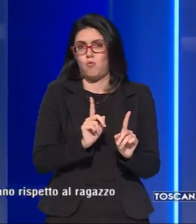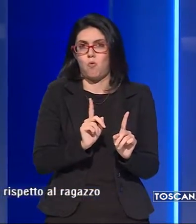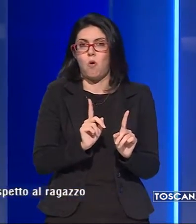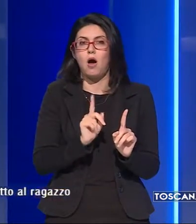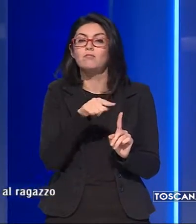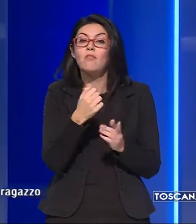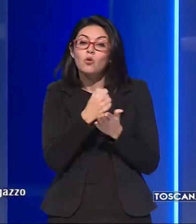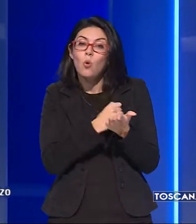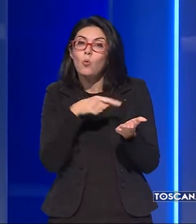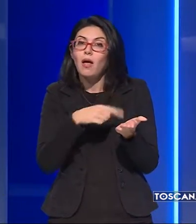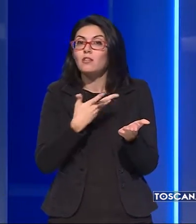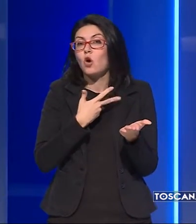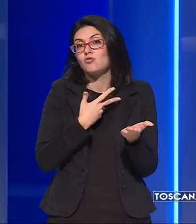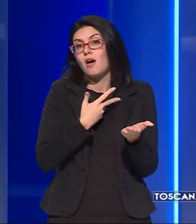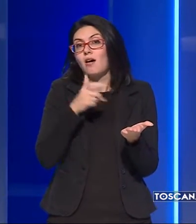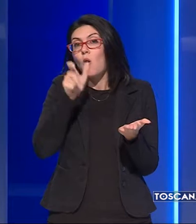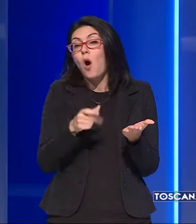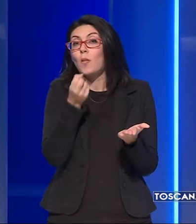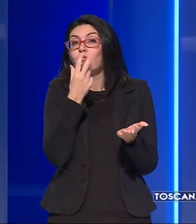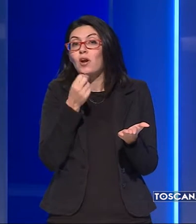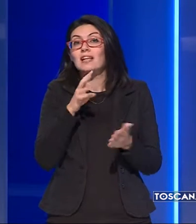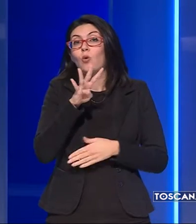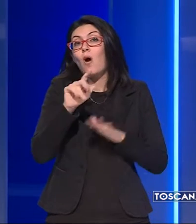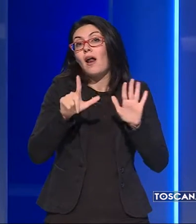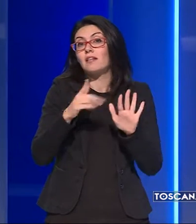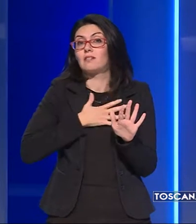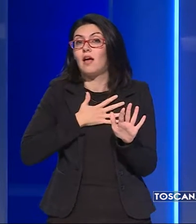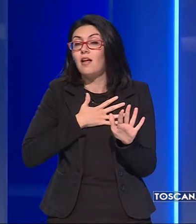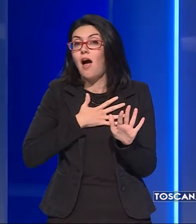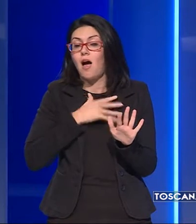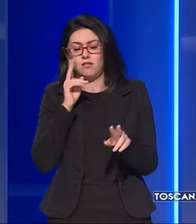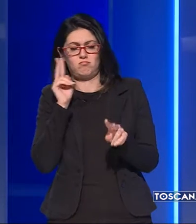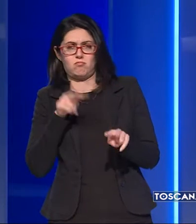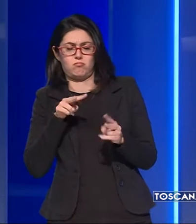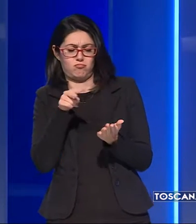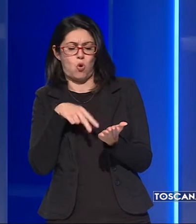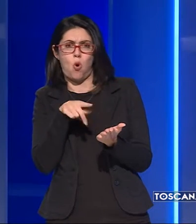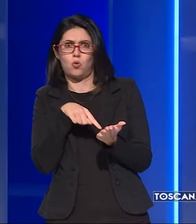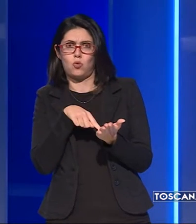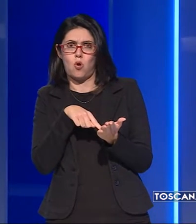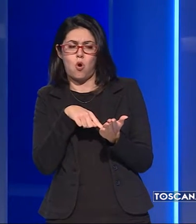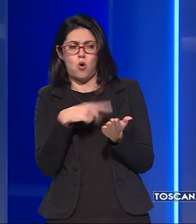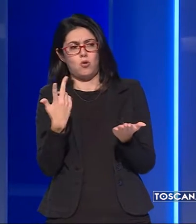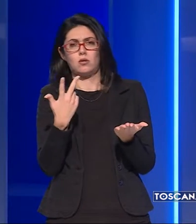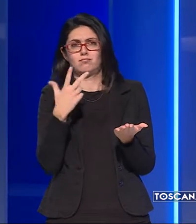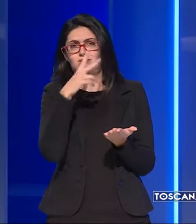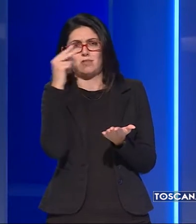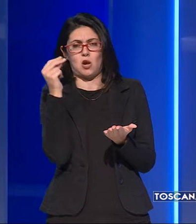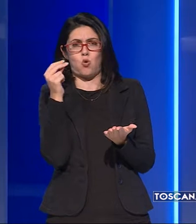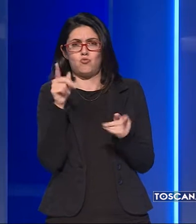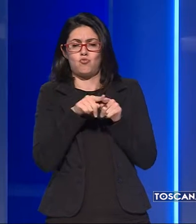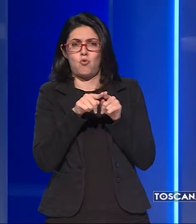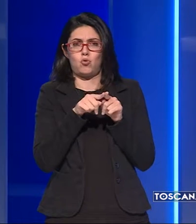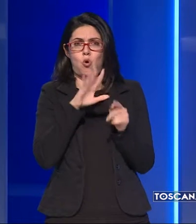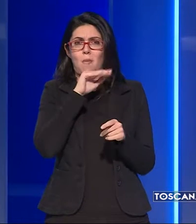documento riportava i dati di un fiorentino di 47 anni che i controllori hanno subito riconosciuto come ben più anziano